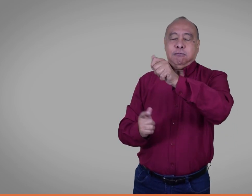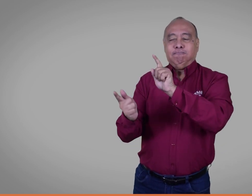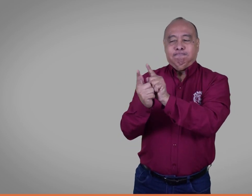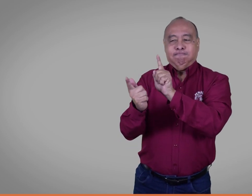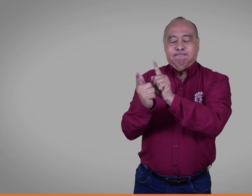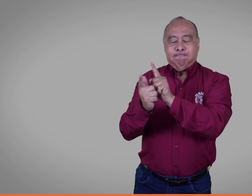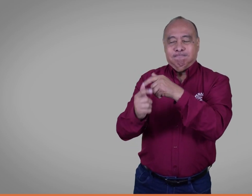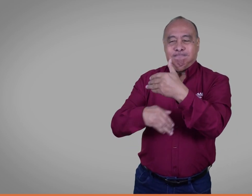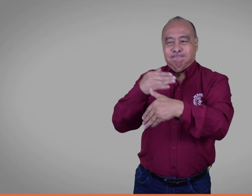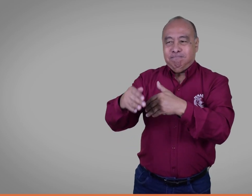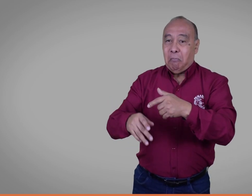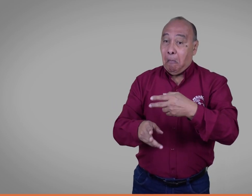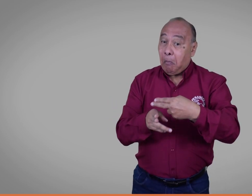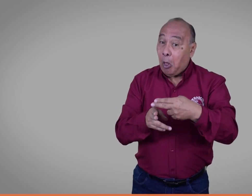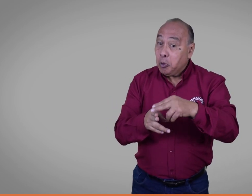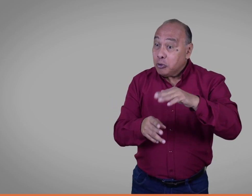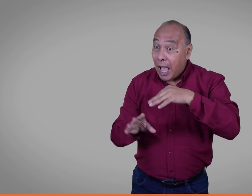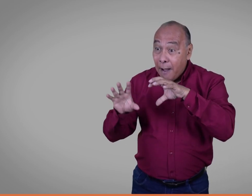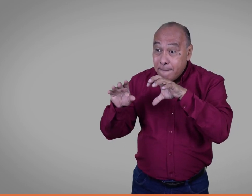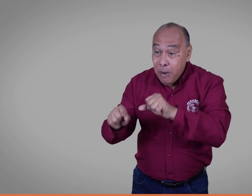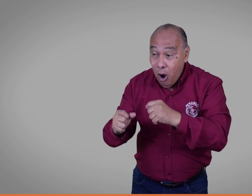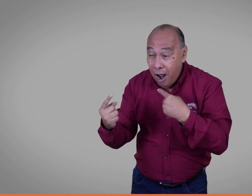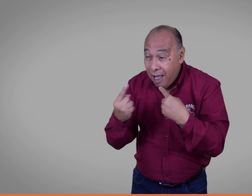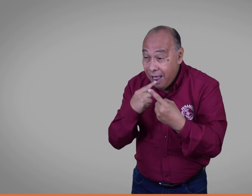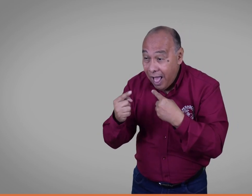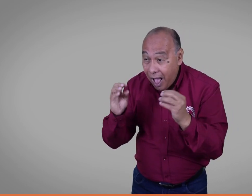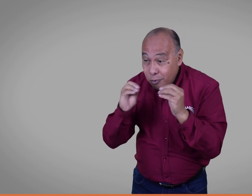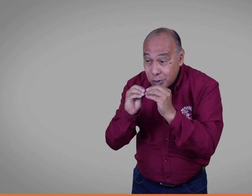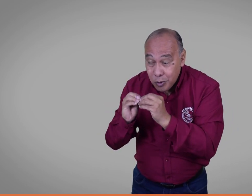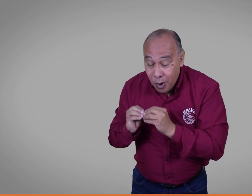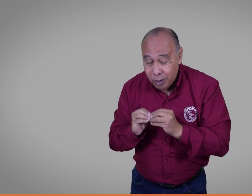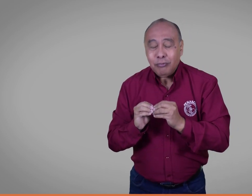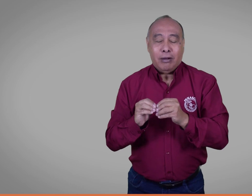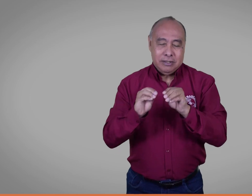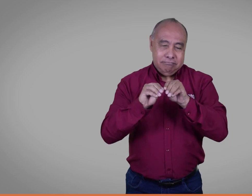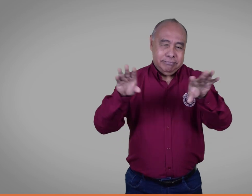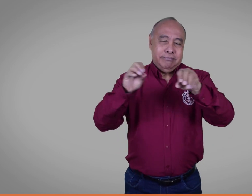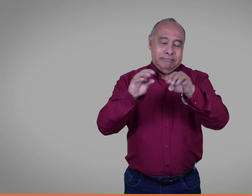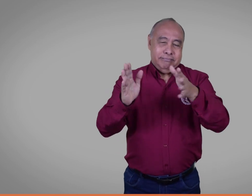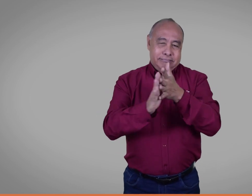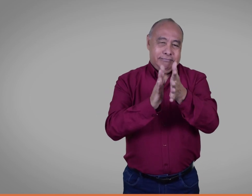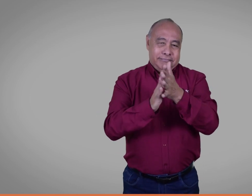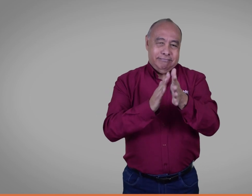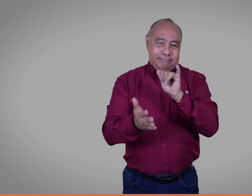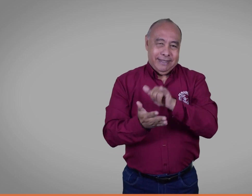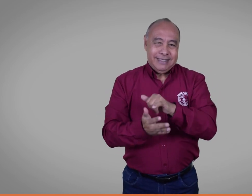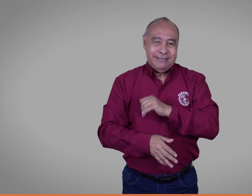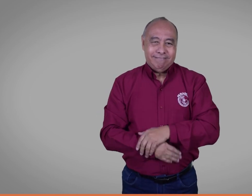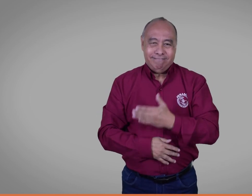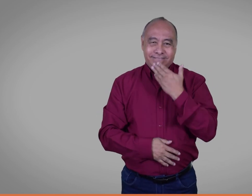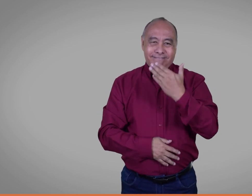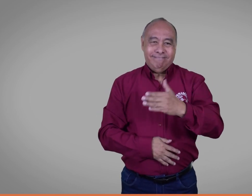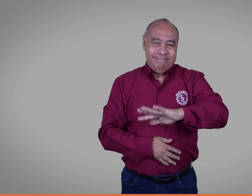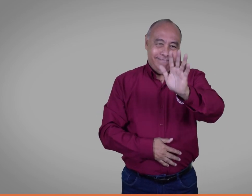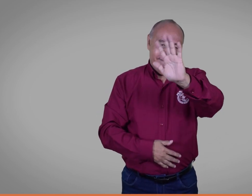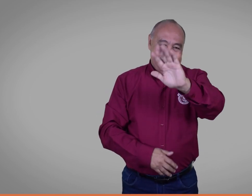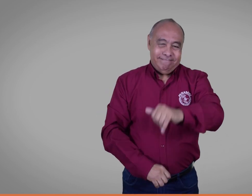el viceministro. Una vez lleguemos a algunos acuerdos, se estará publicando más información al respecto. Muchas gracias. Hasta pronto.